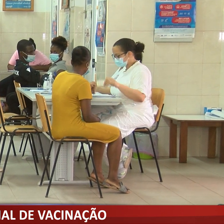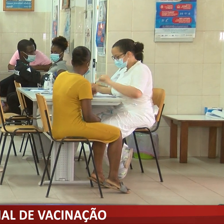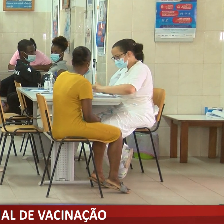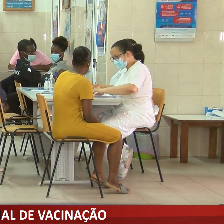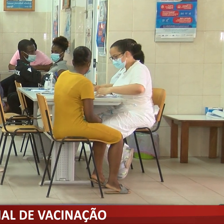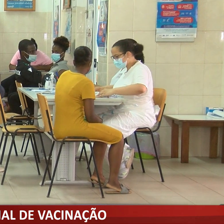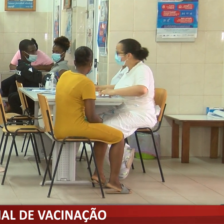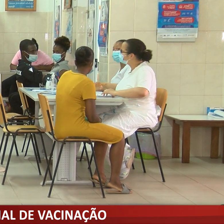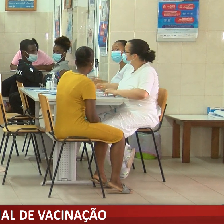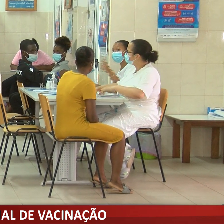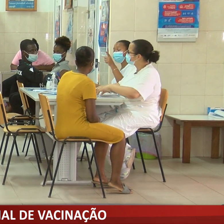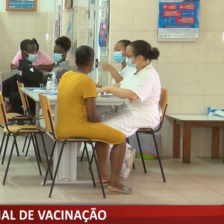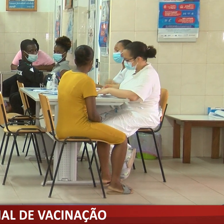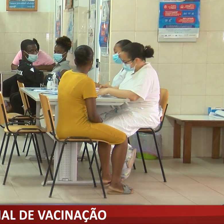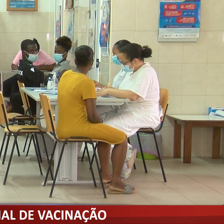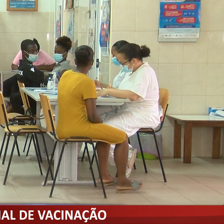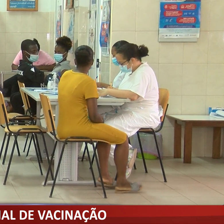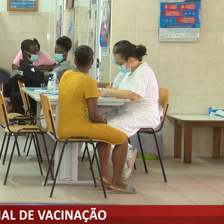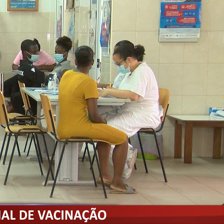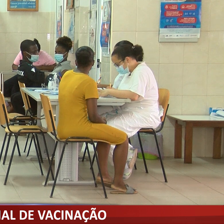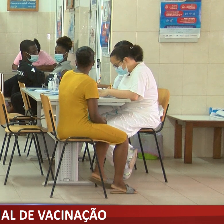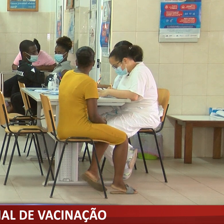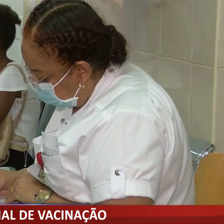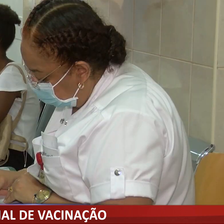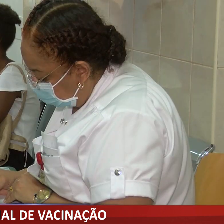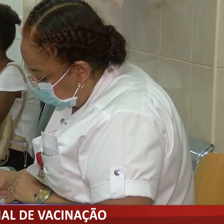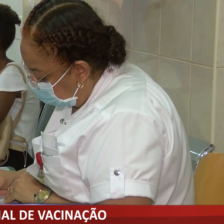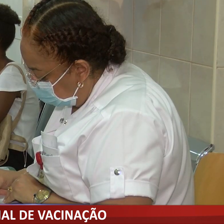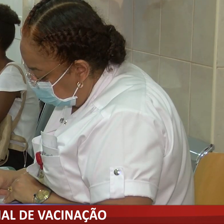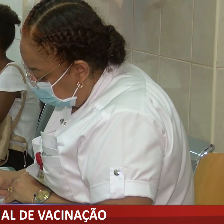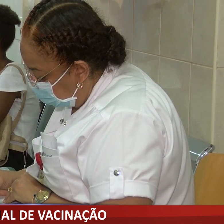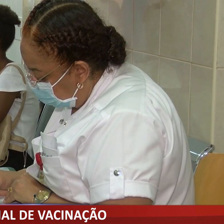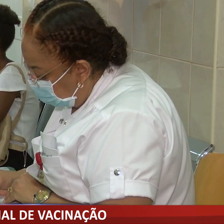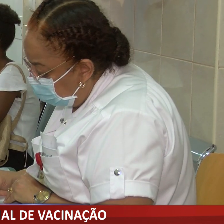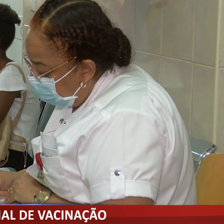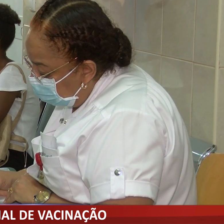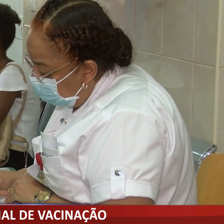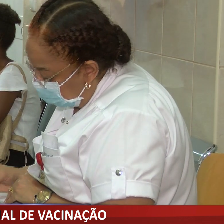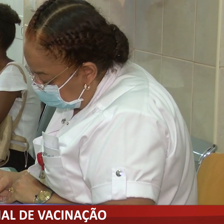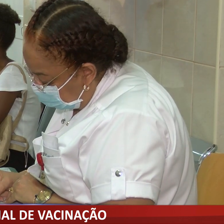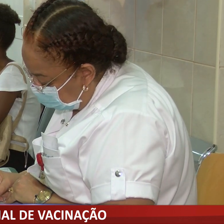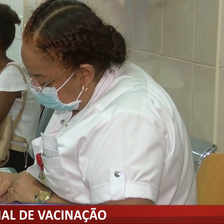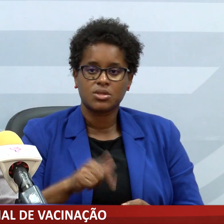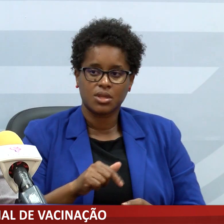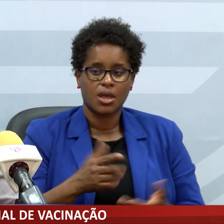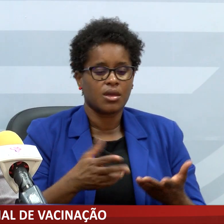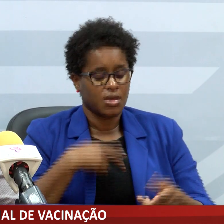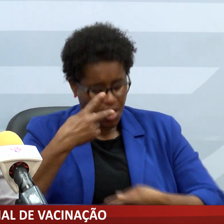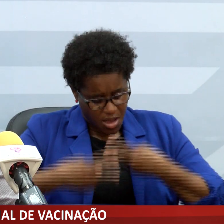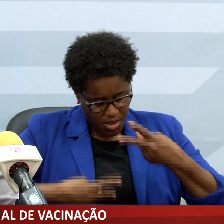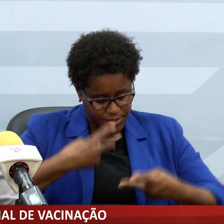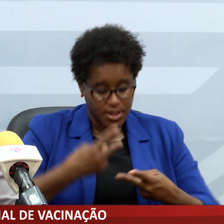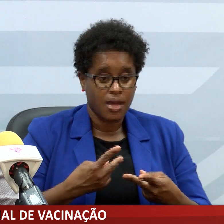o Diretor Nacional de Saúde informou que em Cabo Verde ainda não será possível porque o país não dispõe de